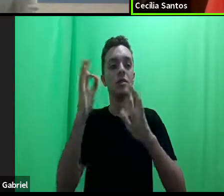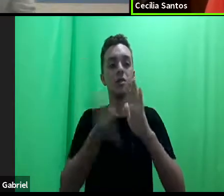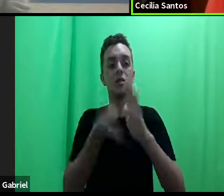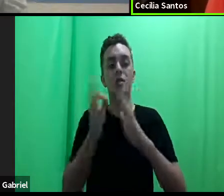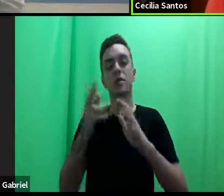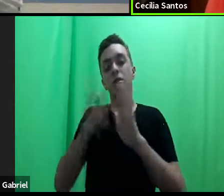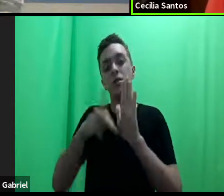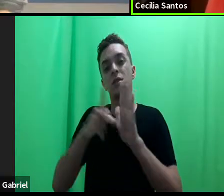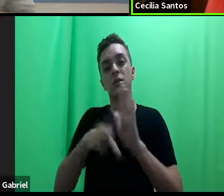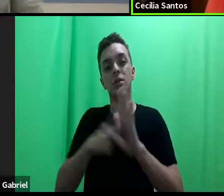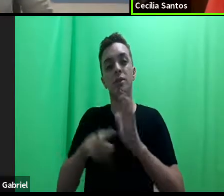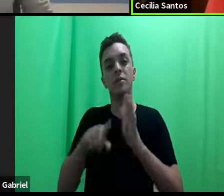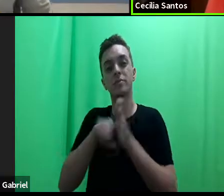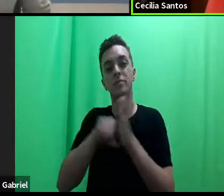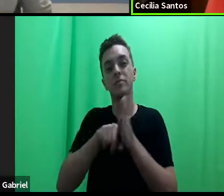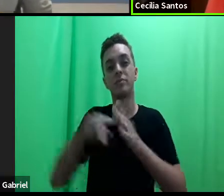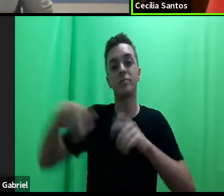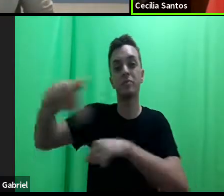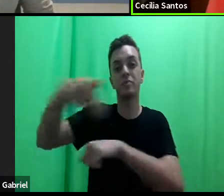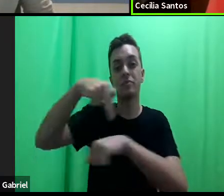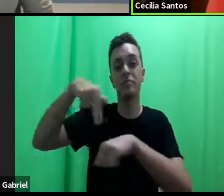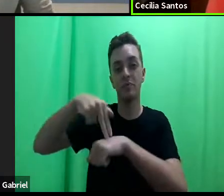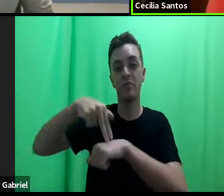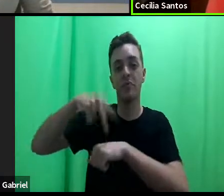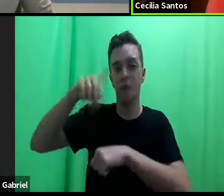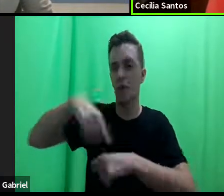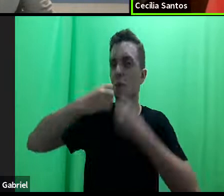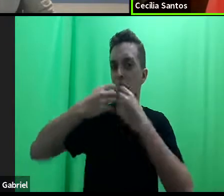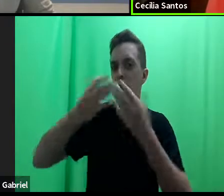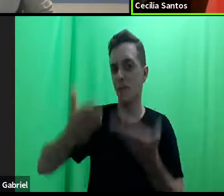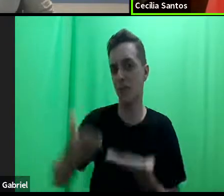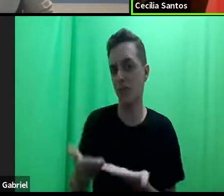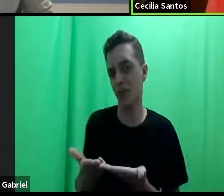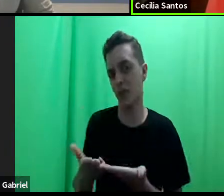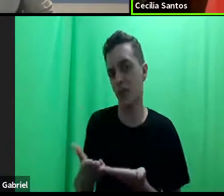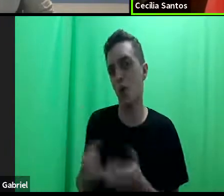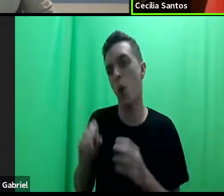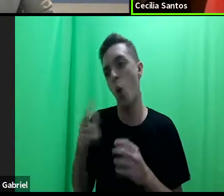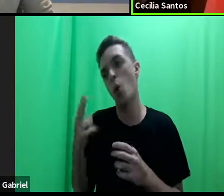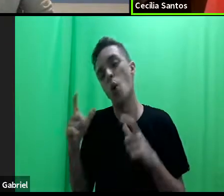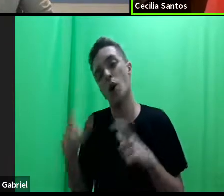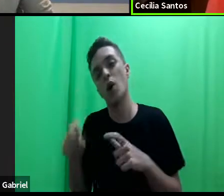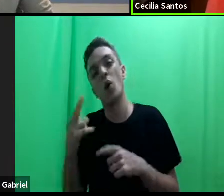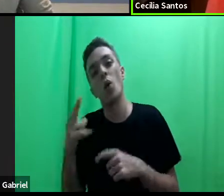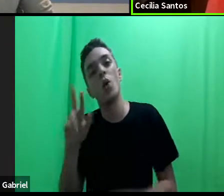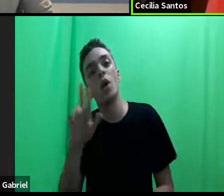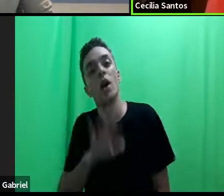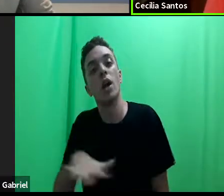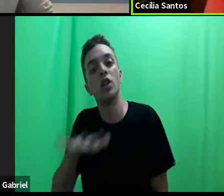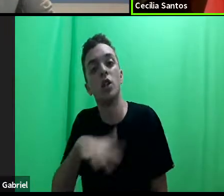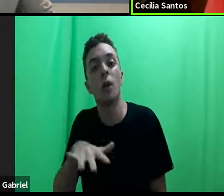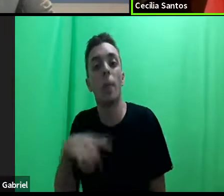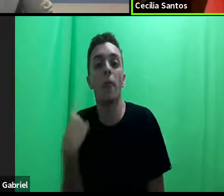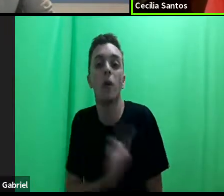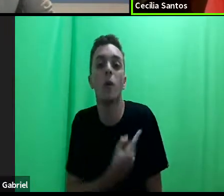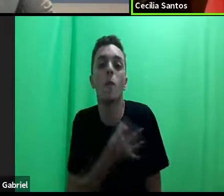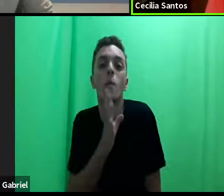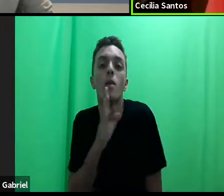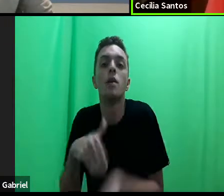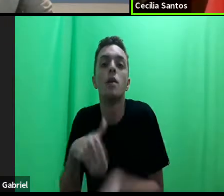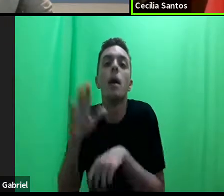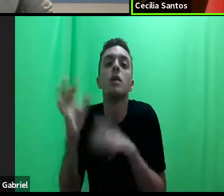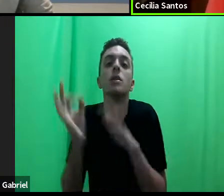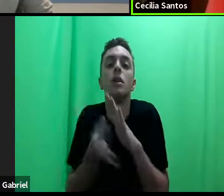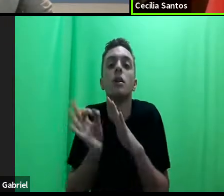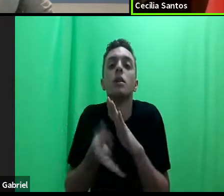nacional seria bem-vindo, não é? Ou mesmo local ou regional para se conhecer melhor as clínicas